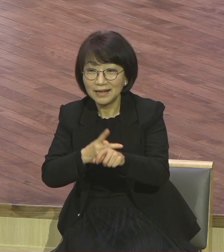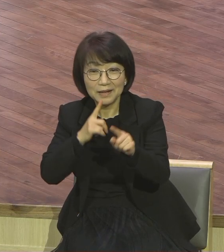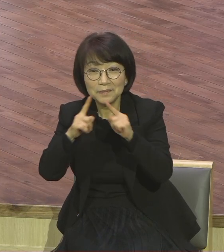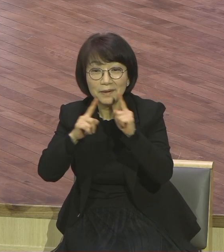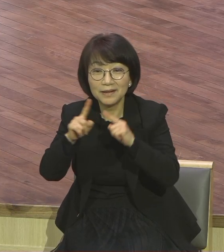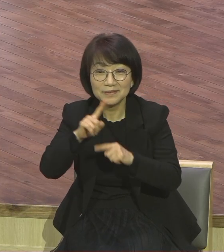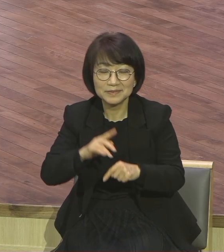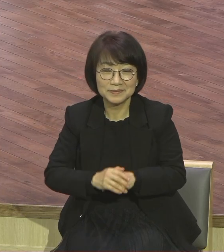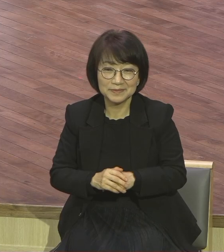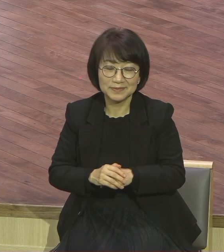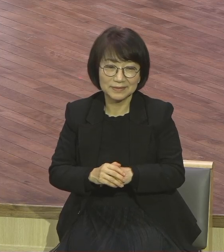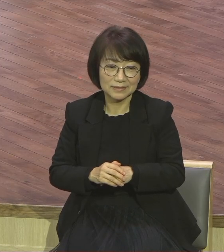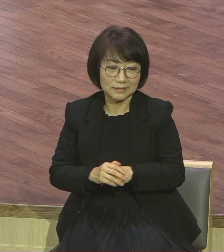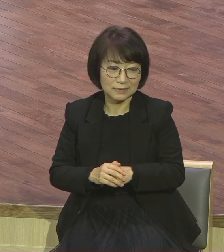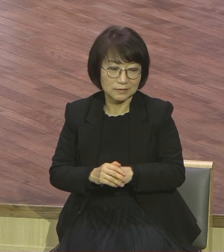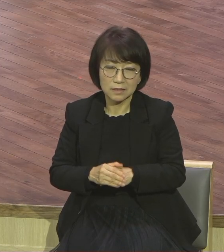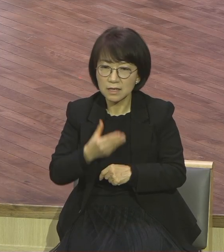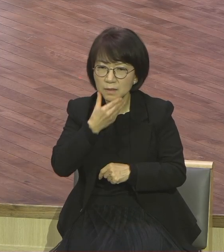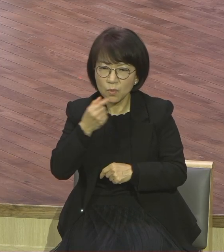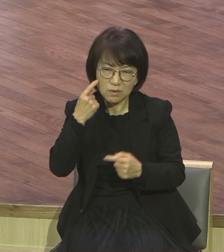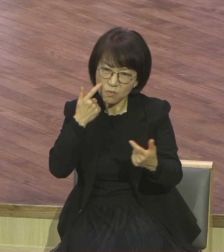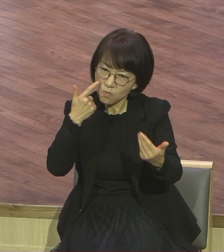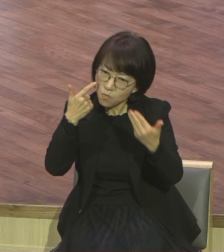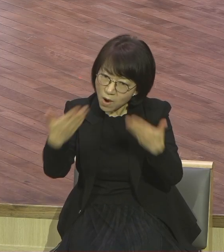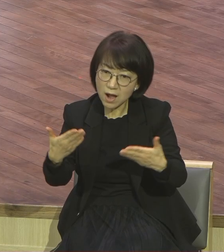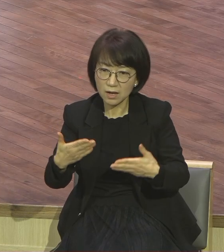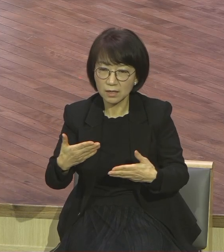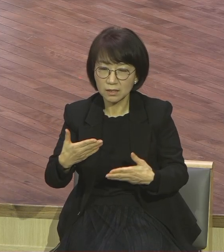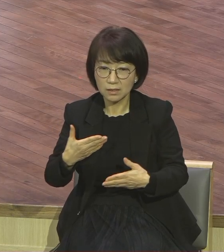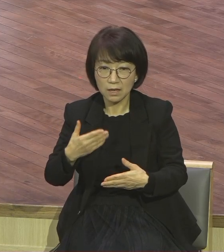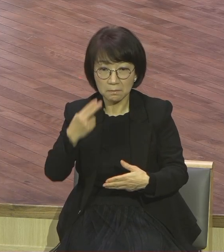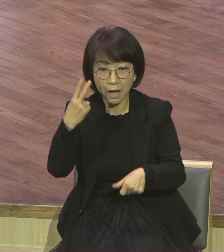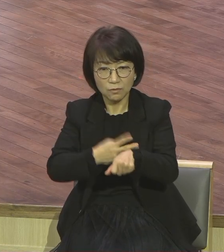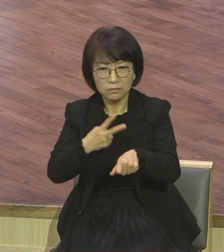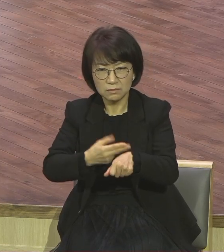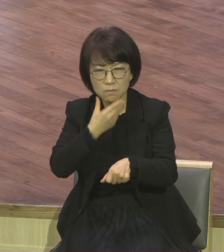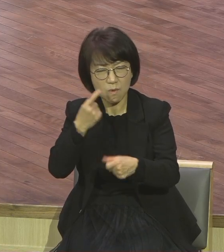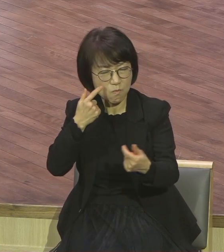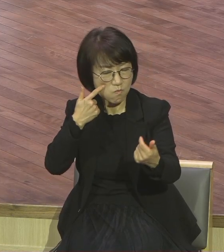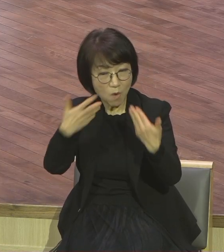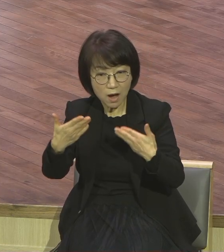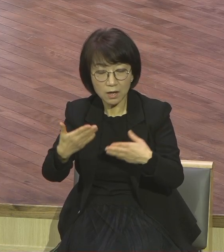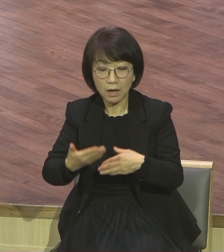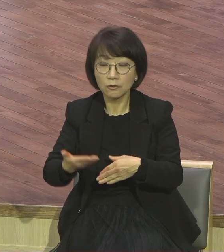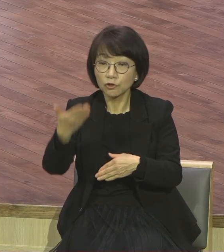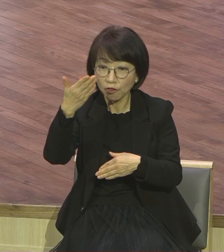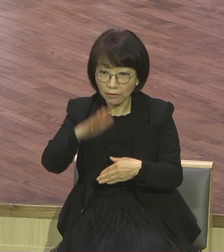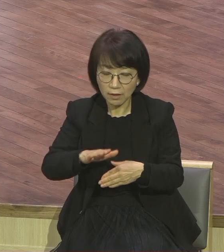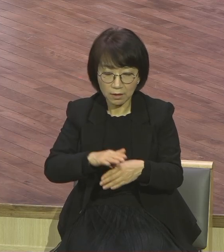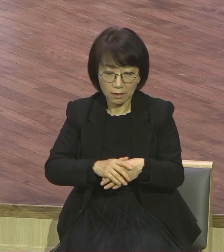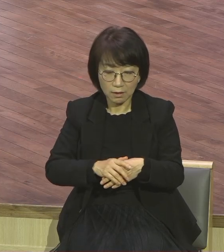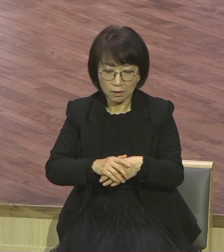그 보검의 높이와 깊이와 길이와 넓이 그랬어요